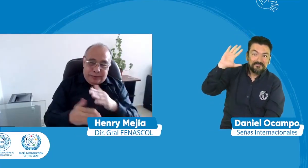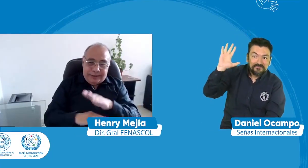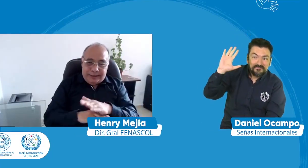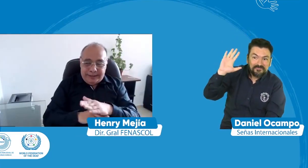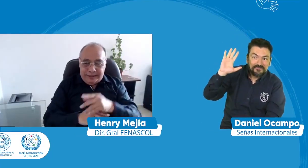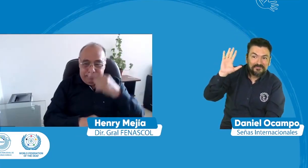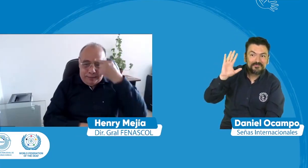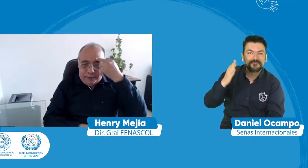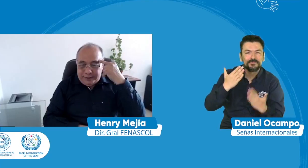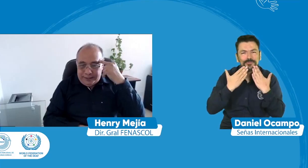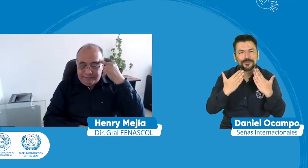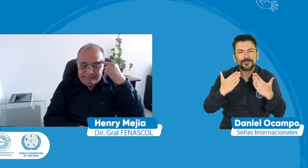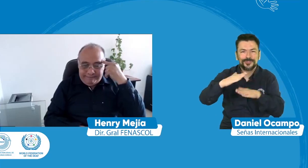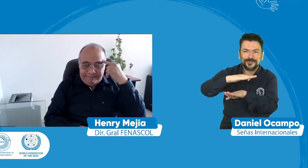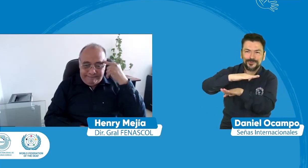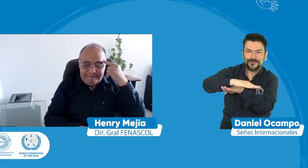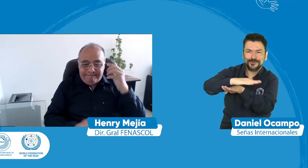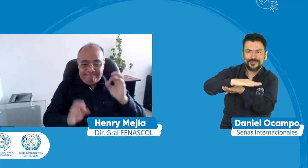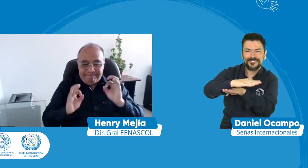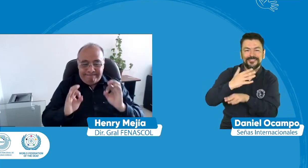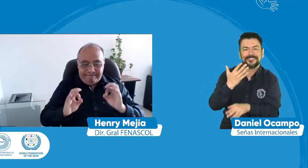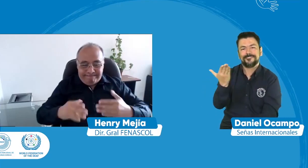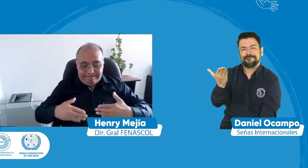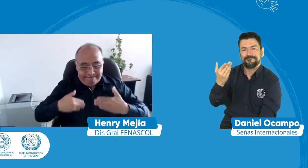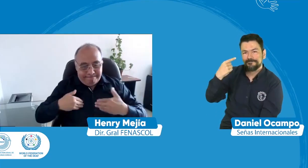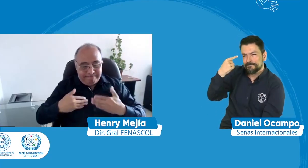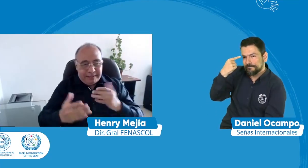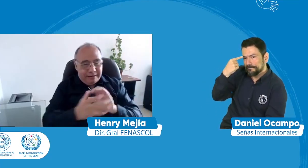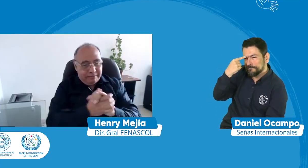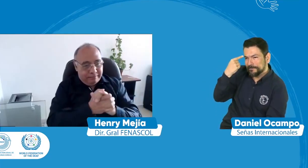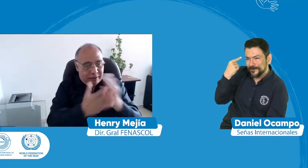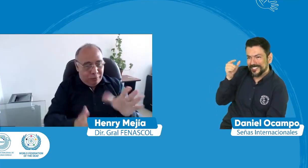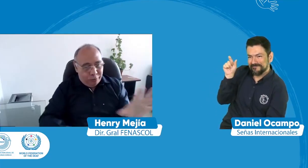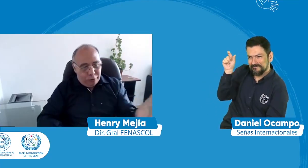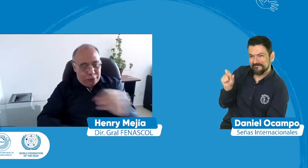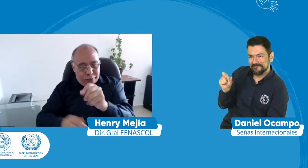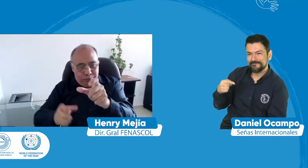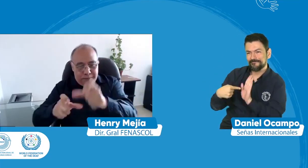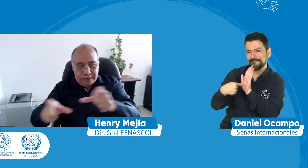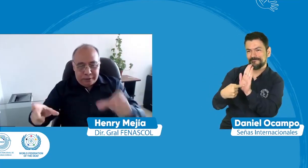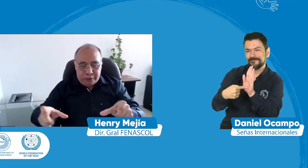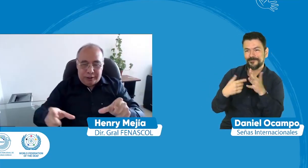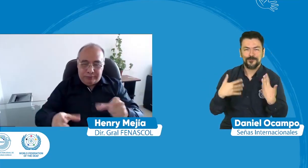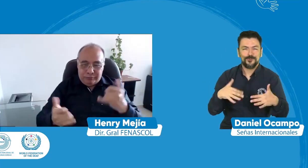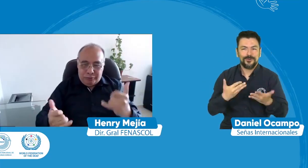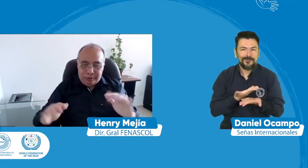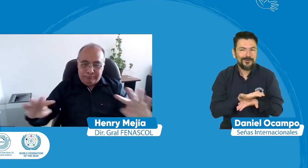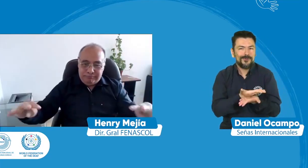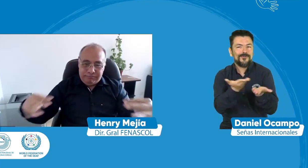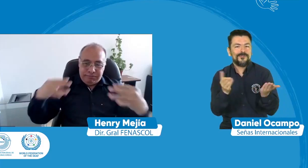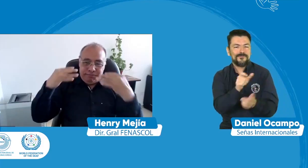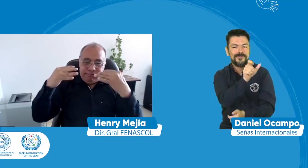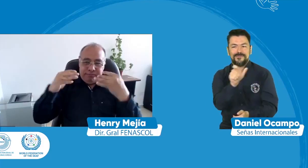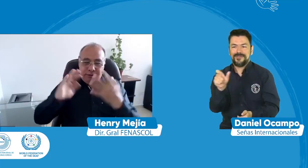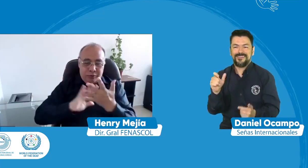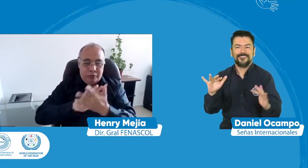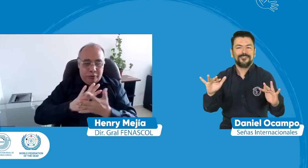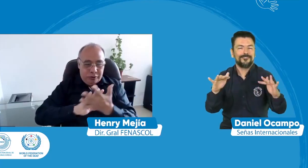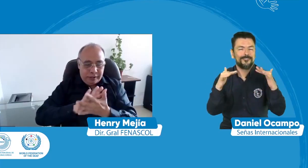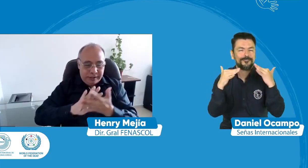bueno muy buenas tardes Paula me alegra mucho pues un gran saludo a todas las personas que nos